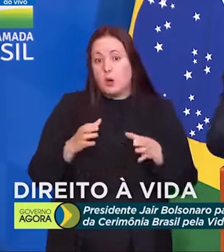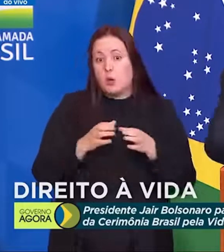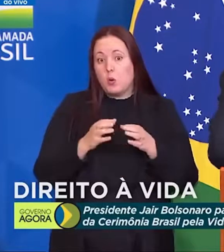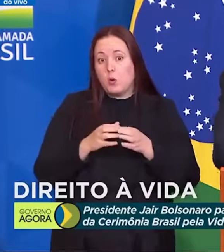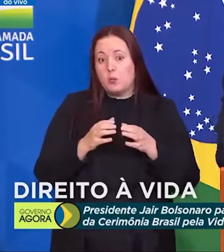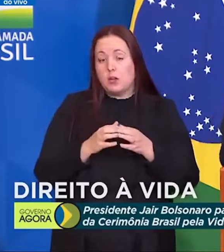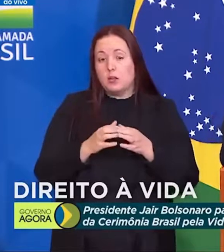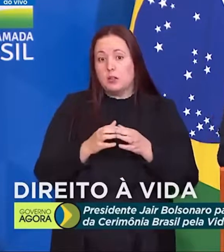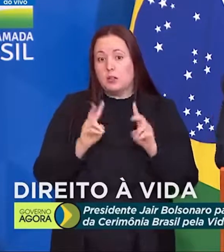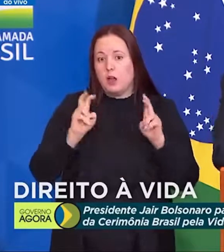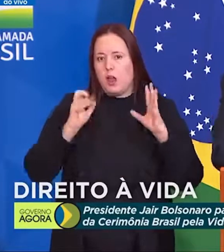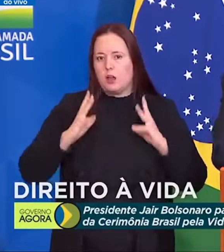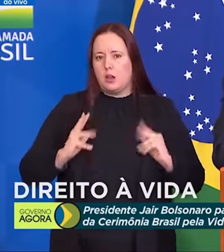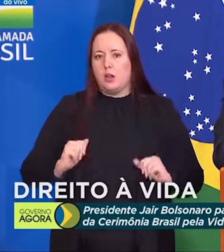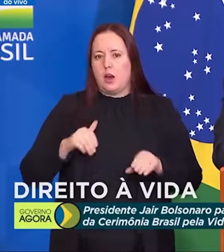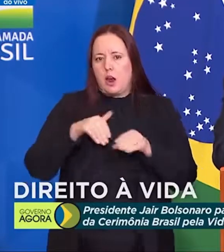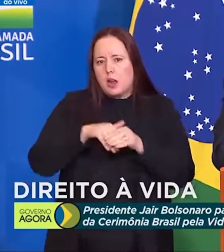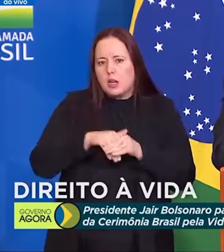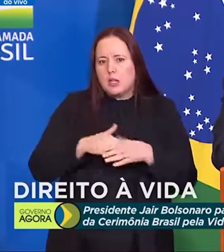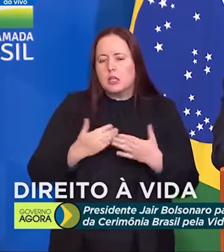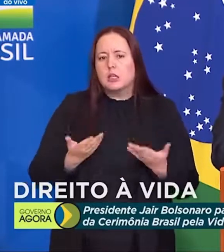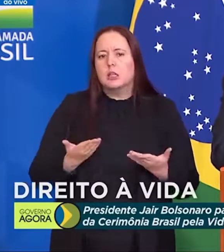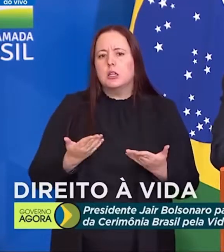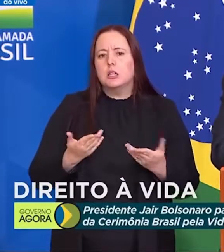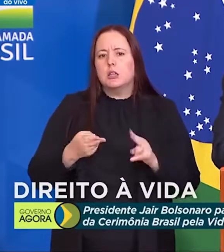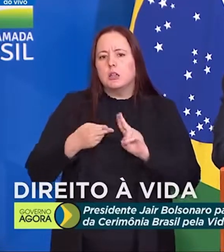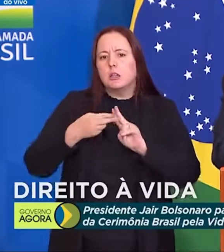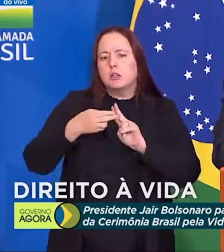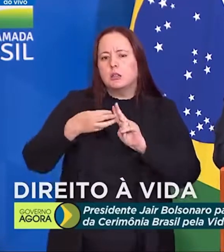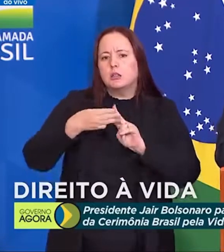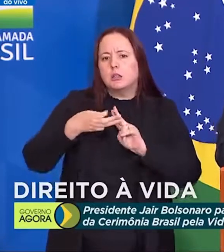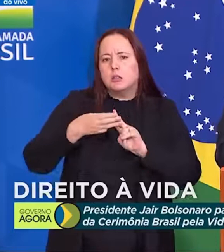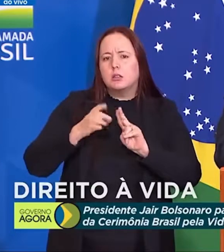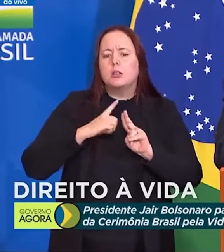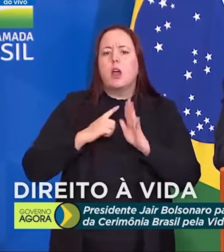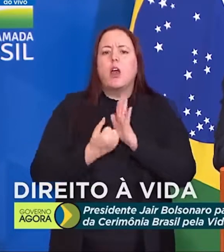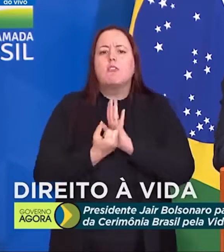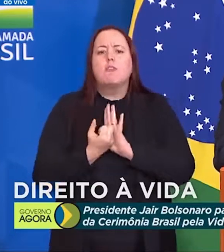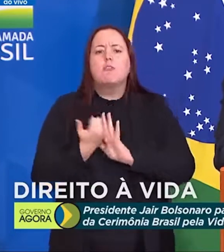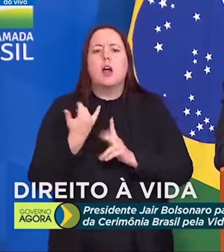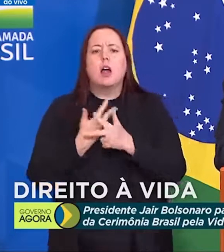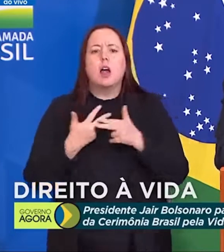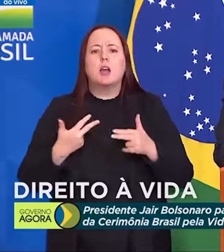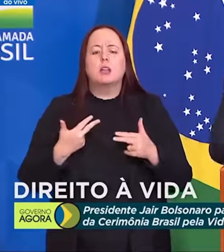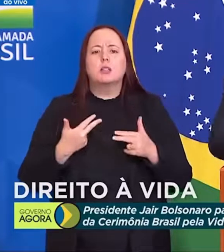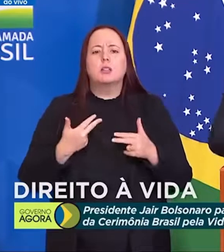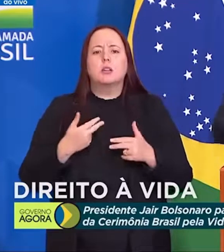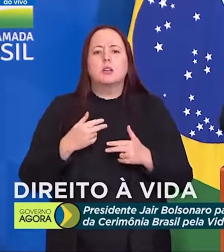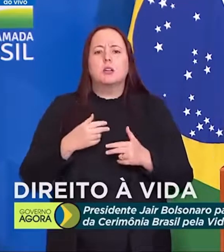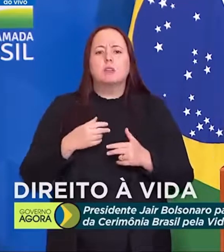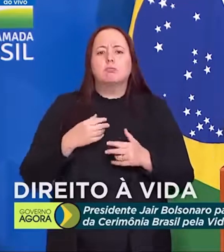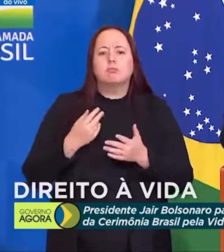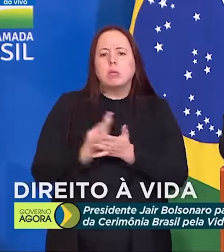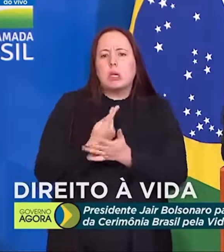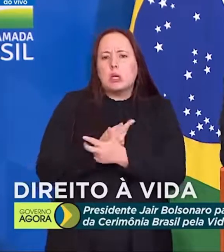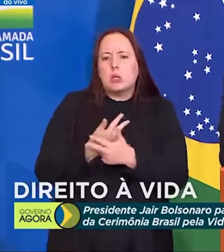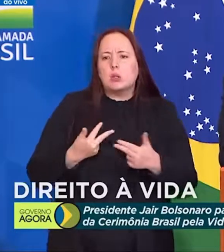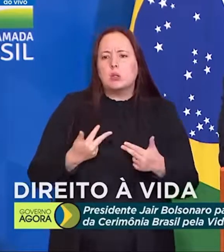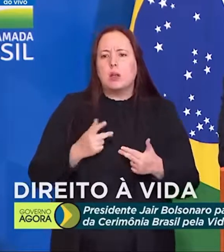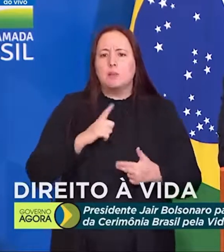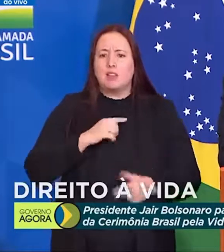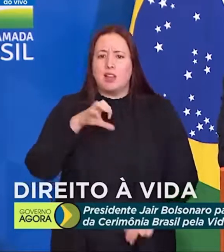transparência eleitoral, as Forças Armadas descobrem centenas de vulnerabilidades. Apresenta nove